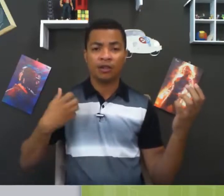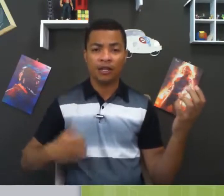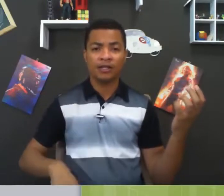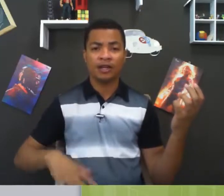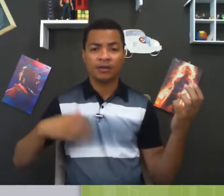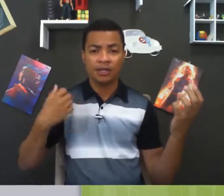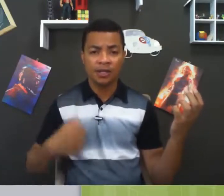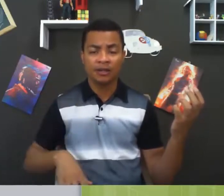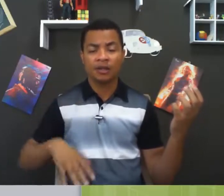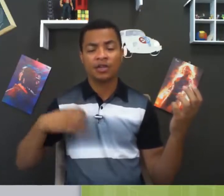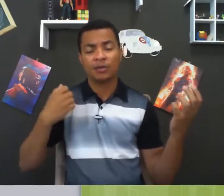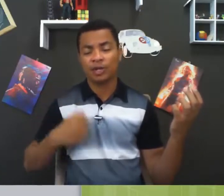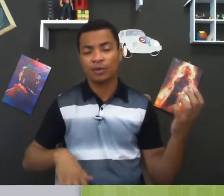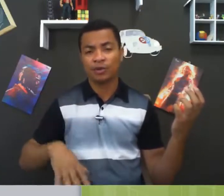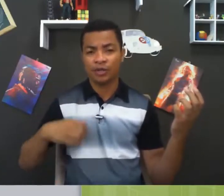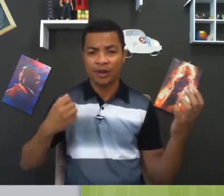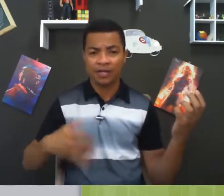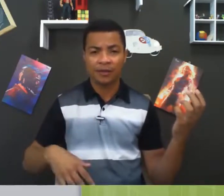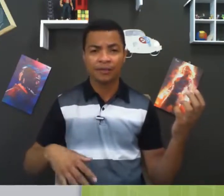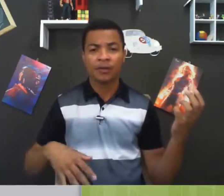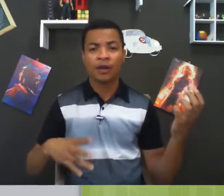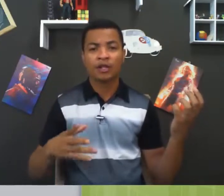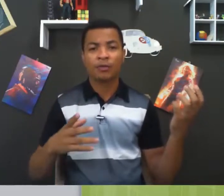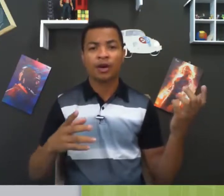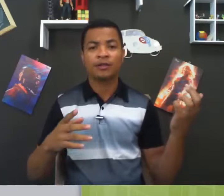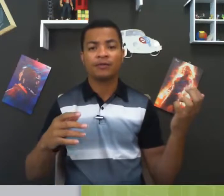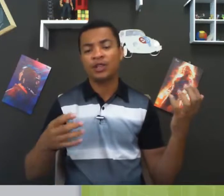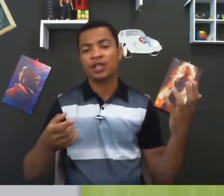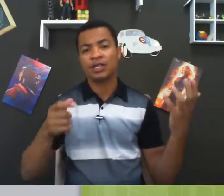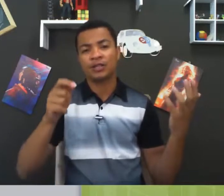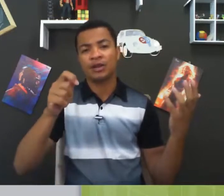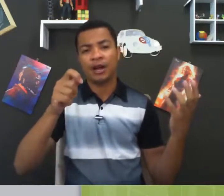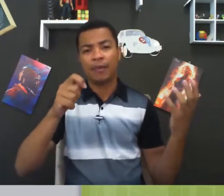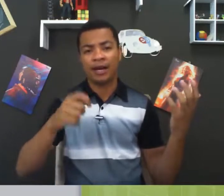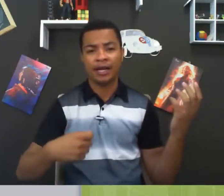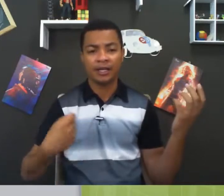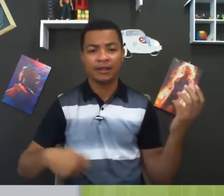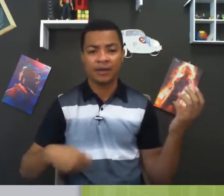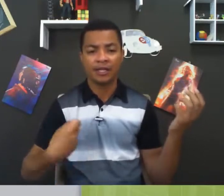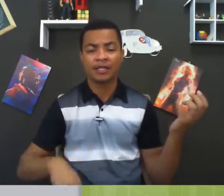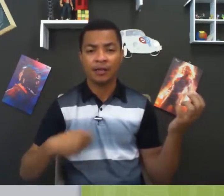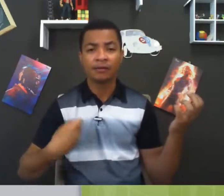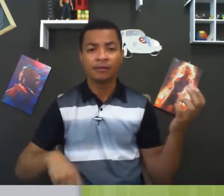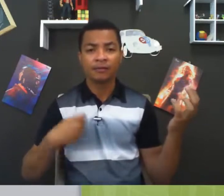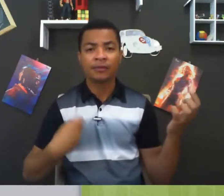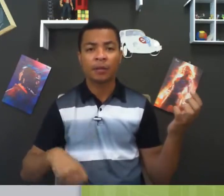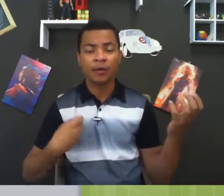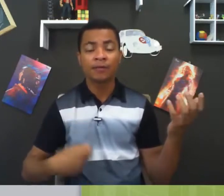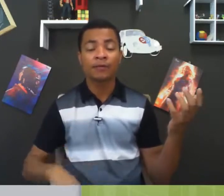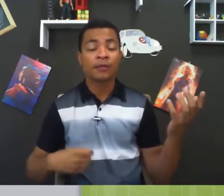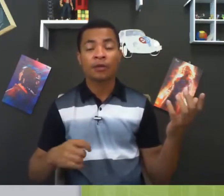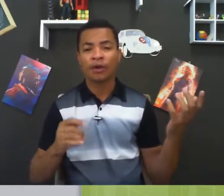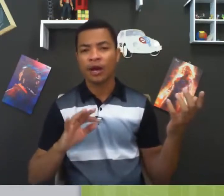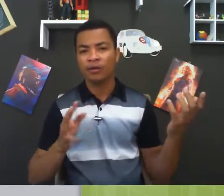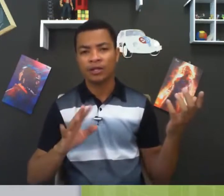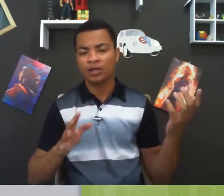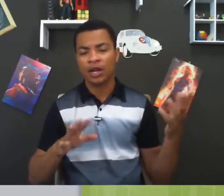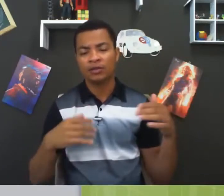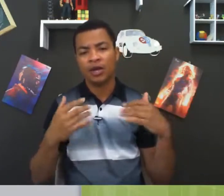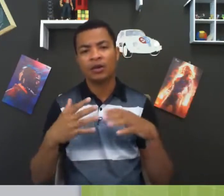toquezinho assim, que geralmente as pessoas fazem. Você pode fingir que você está segurando a paleta e fazer assim, tá bom? Qualquer um desses jeitos é